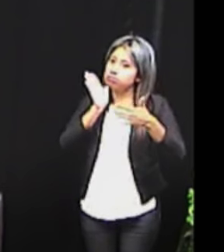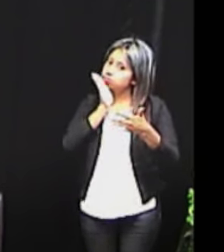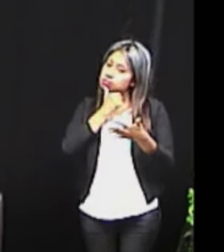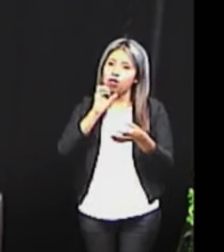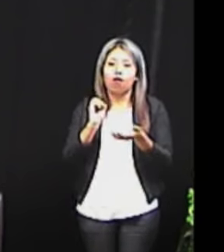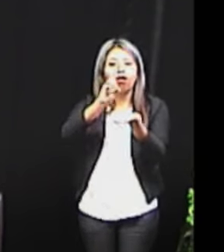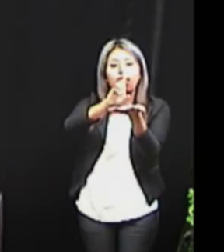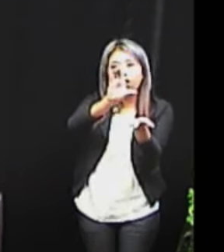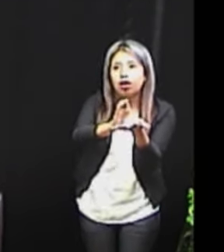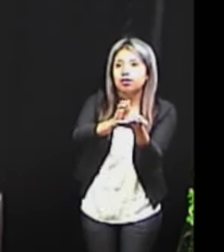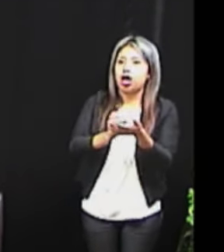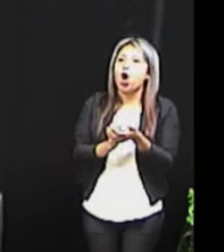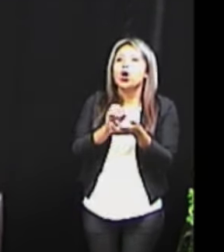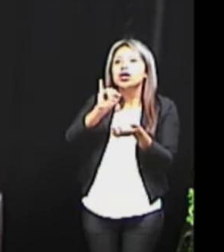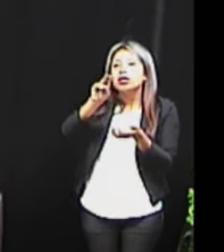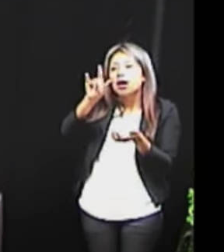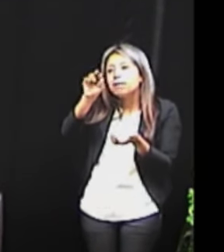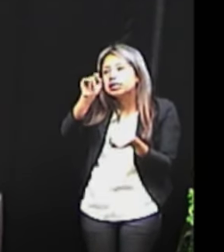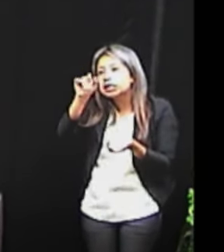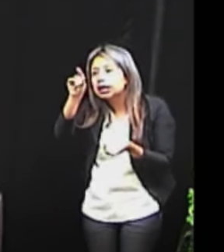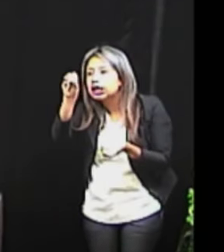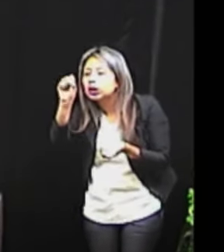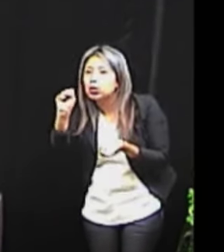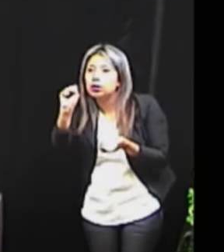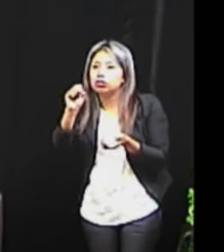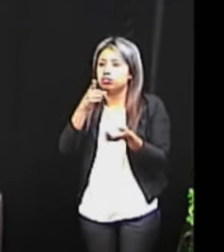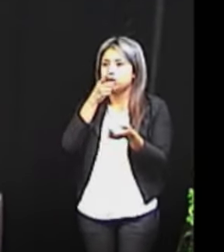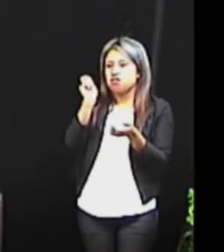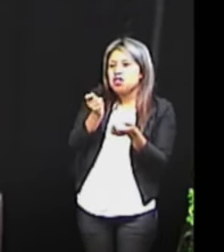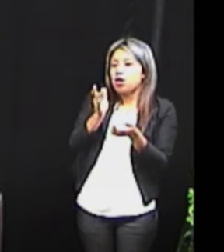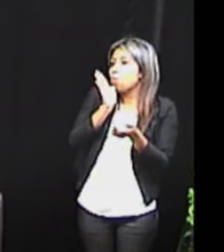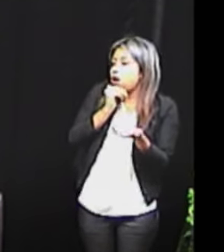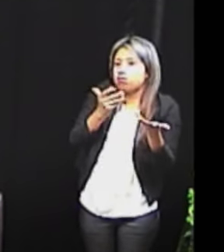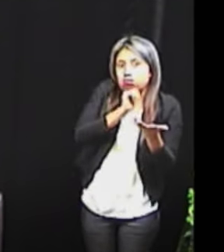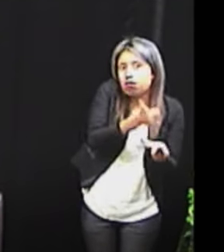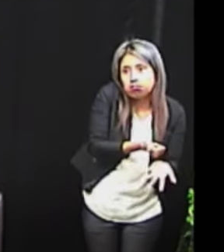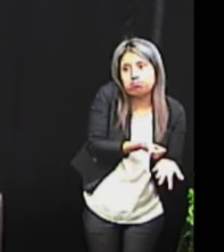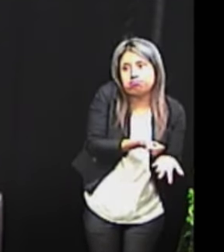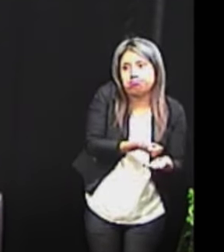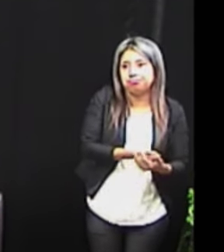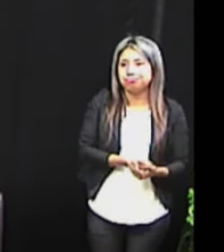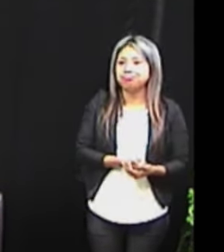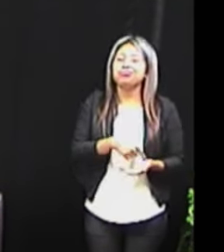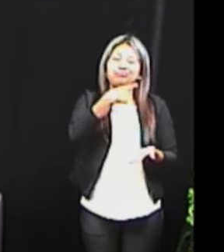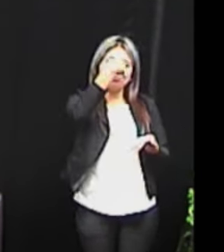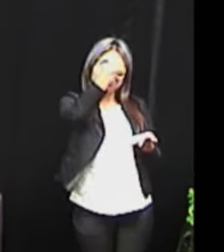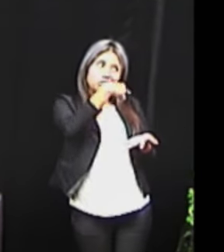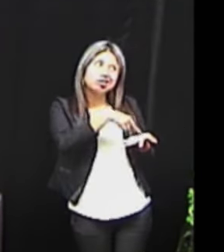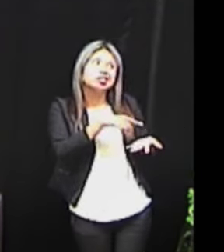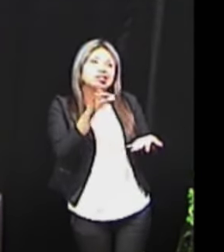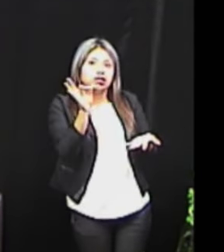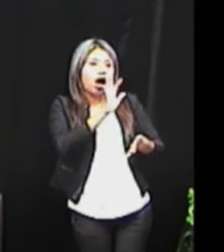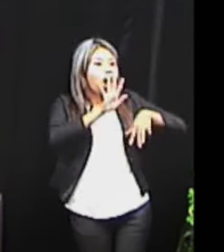discapacidad. Incapacitados significa que no podrían hacer nada. En realidad, muchos de